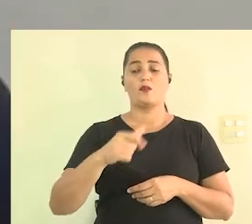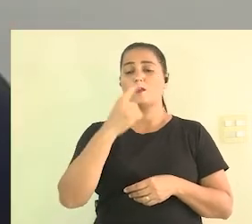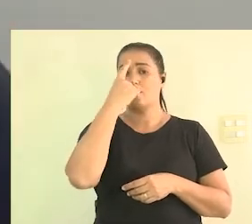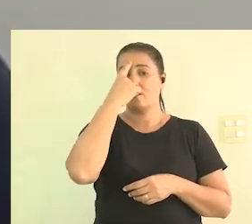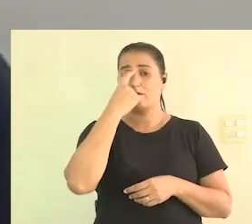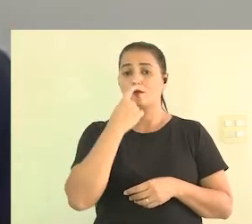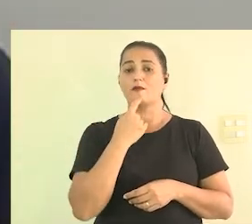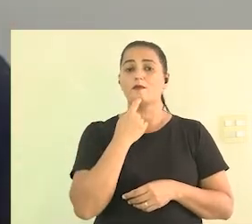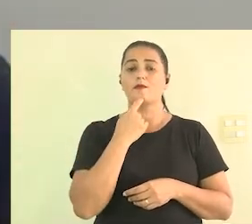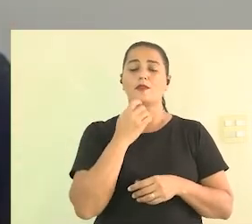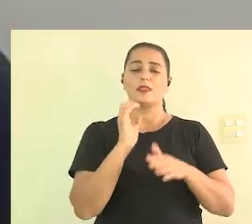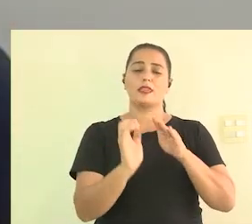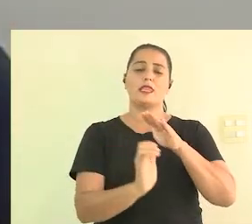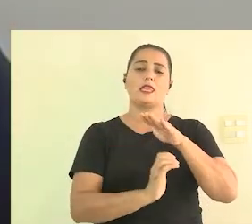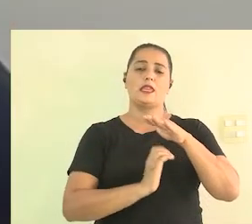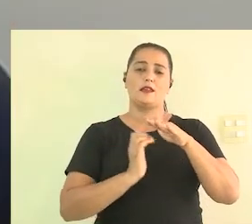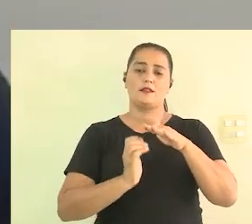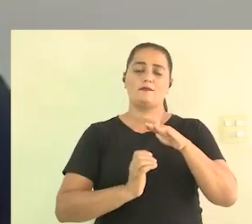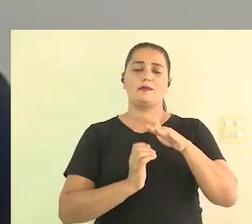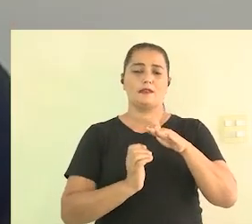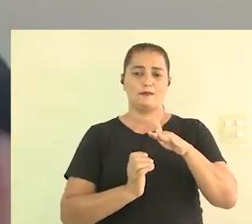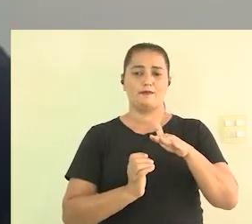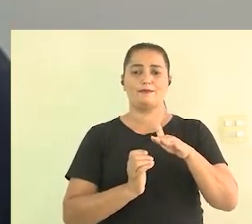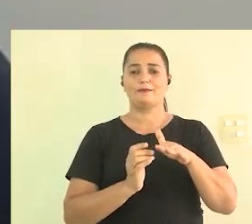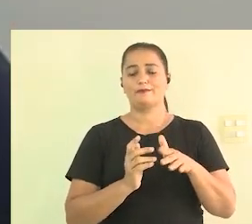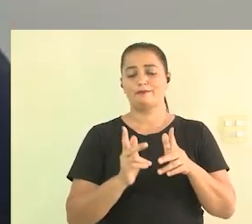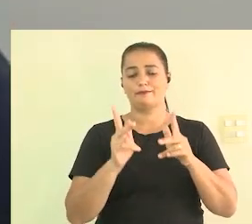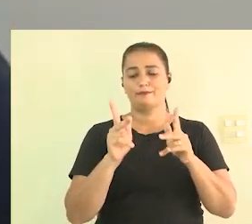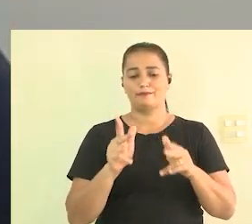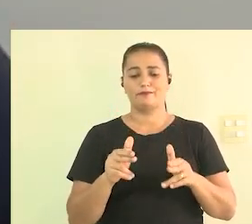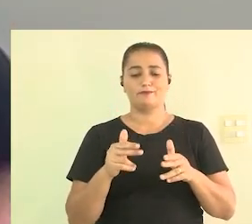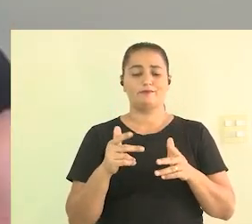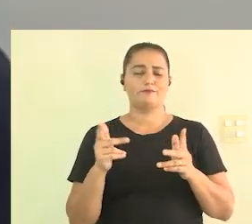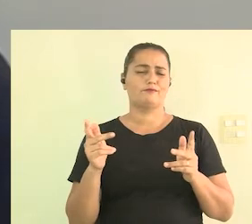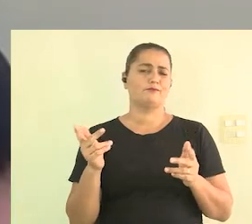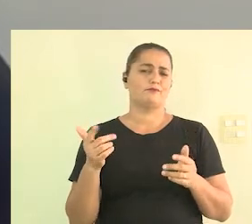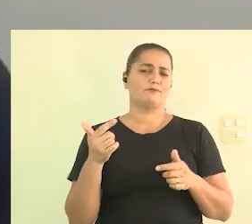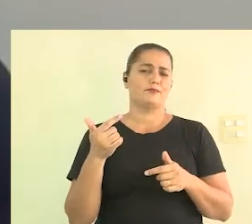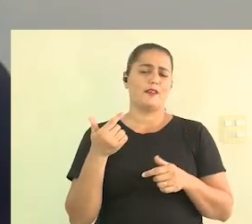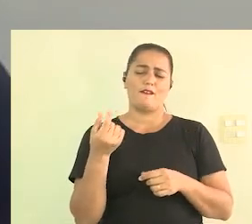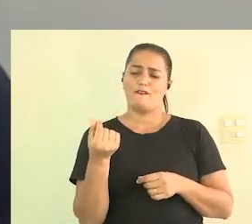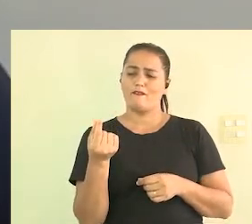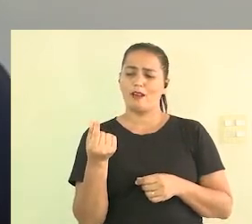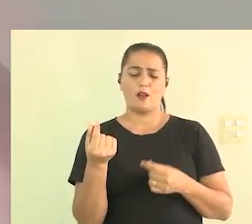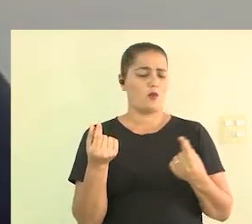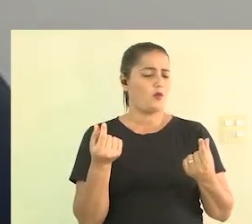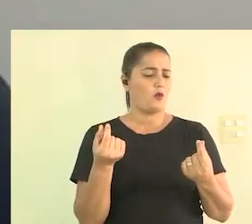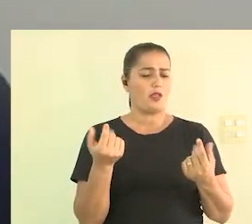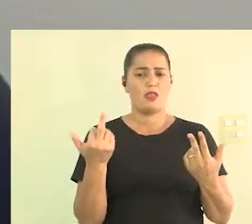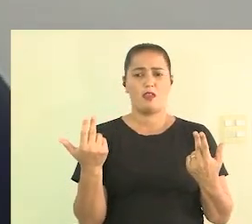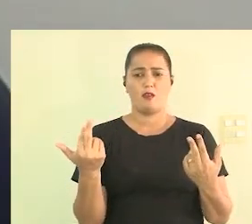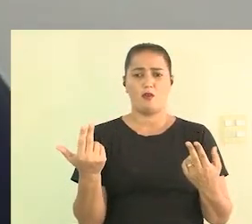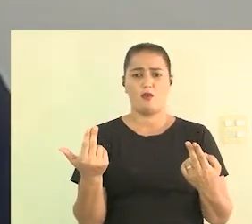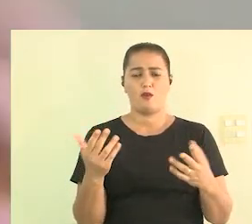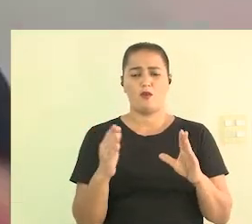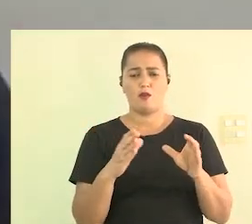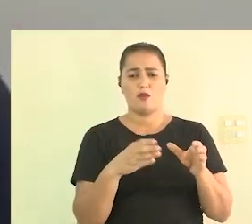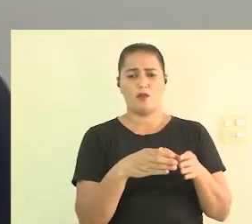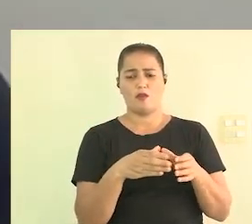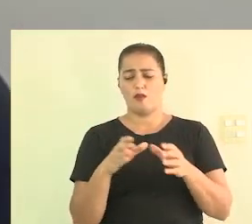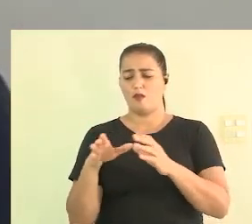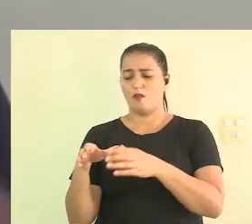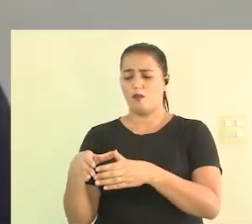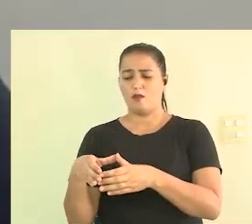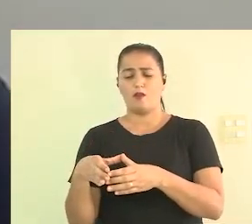perfil do tipo de empresa se vocês fazem o mesmo processo o mesmo valor a mesma forma de equipe